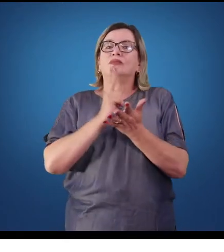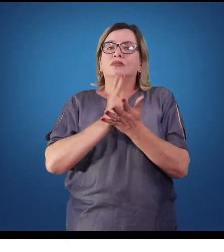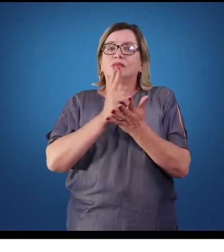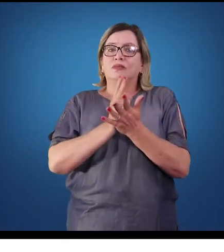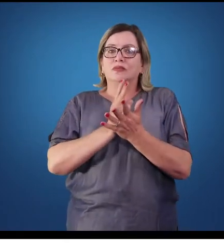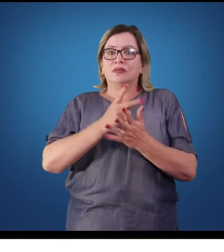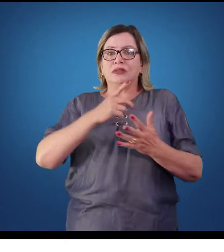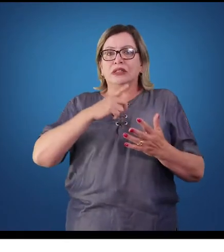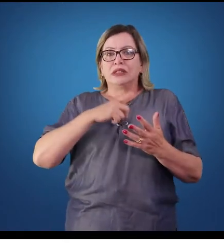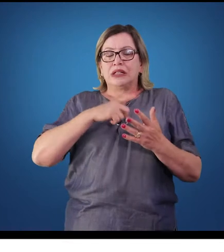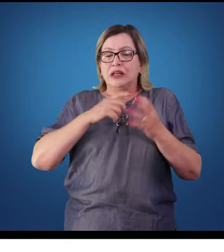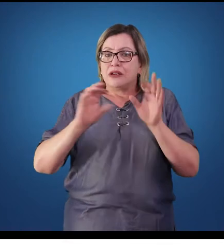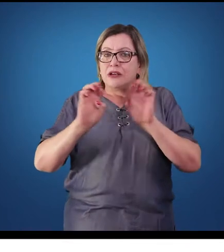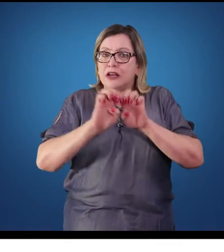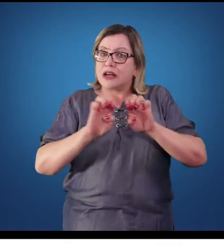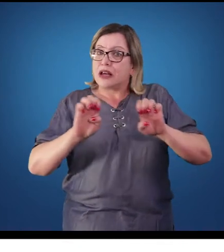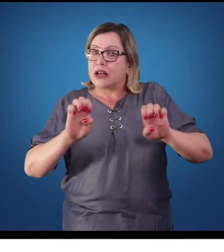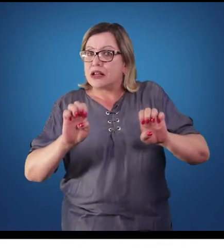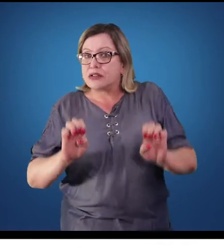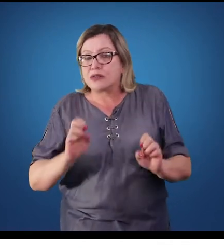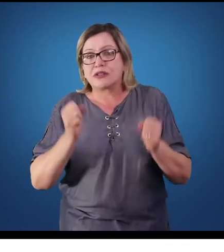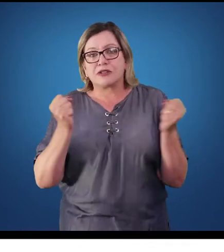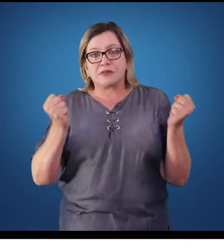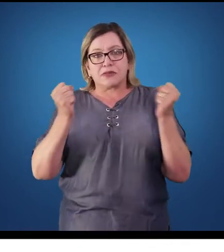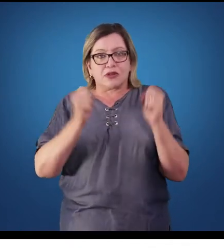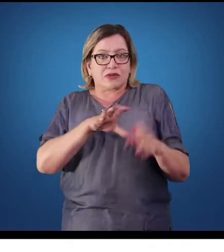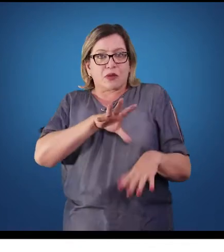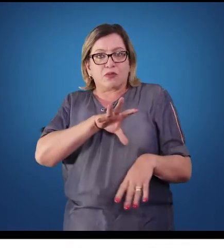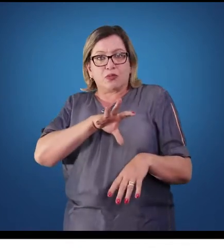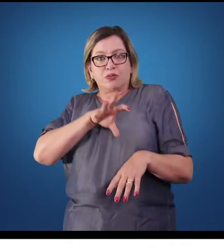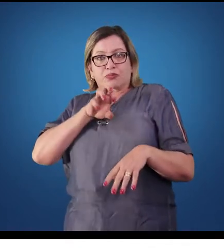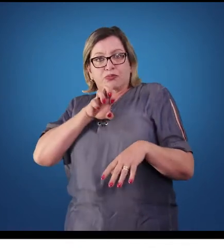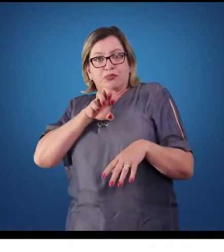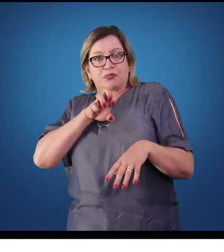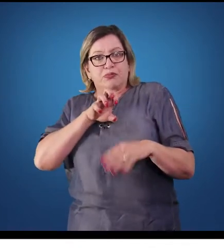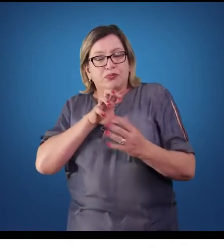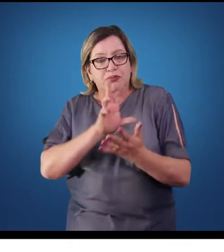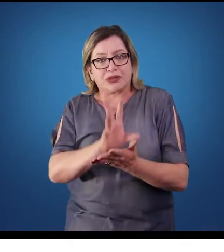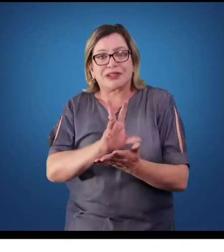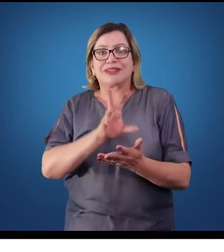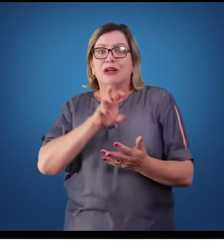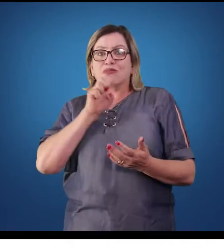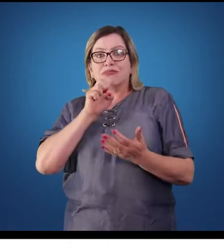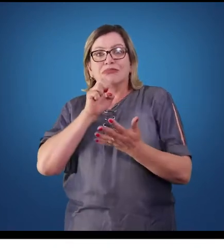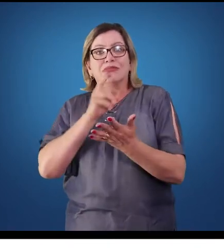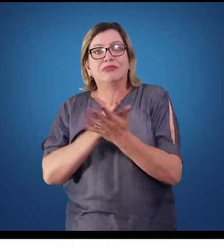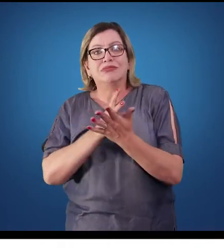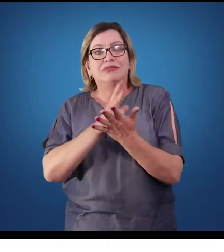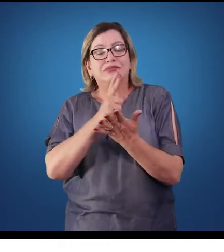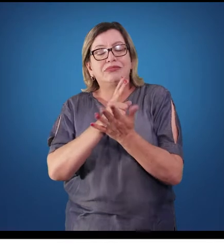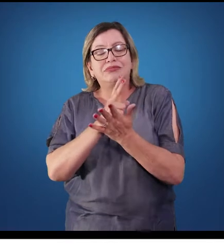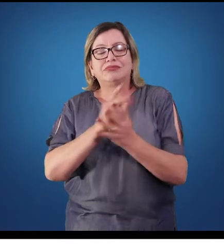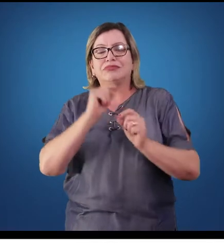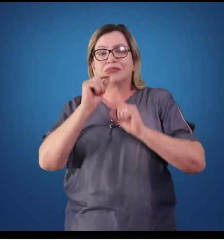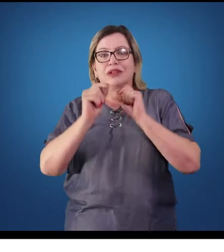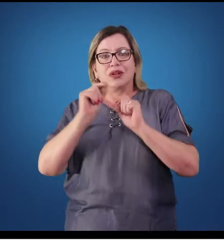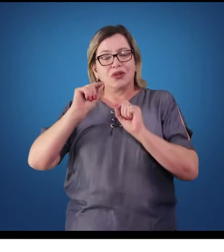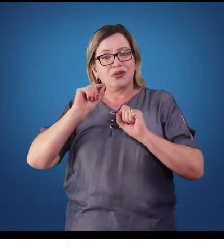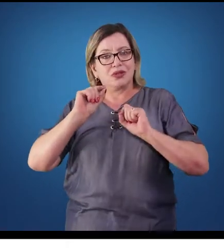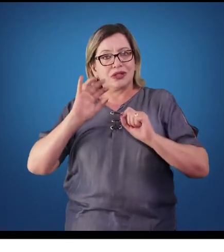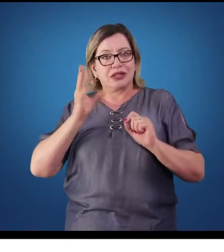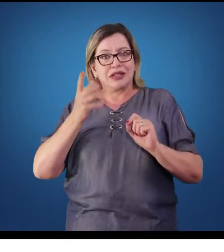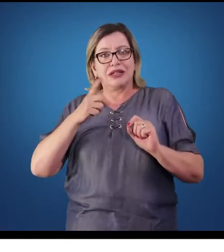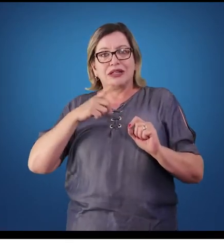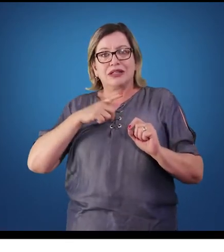formado por estruturas onde permitem que a contração seja sistêmica e constante. Ou seja, existe um